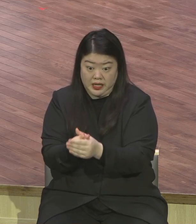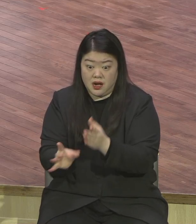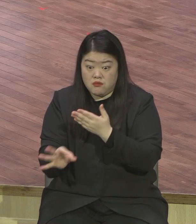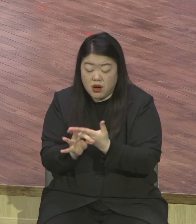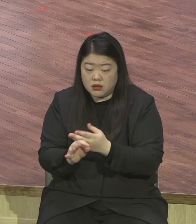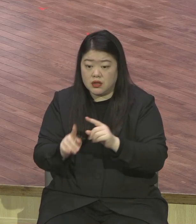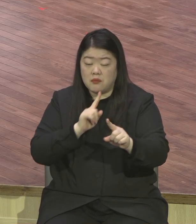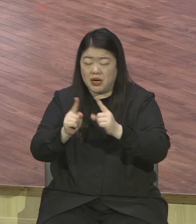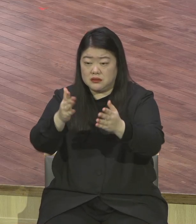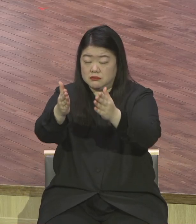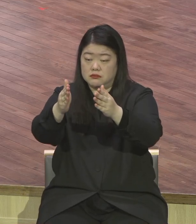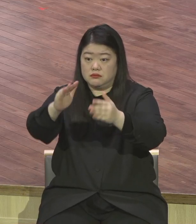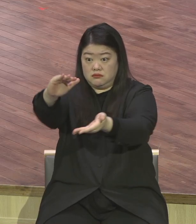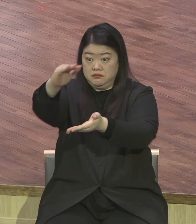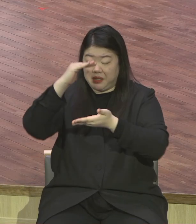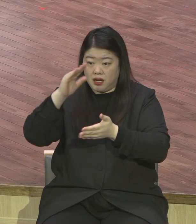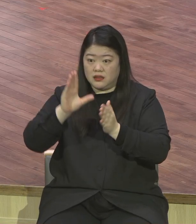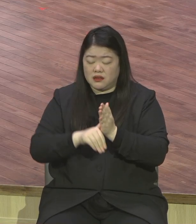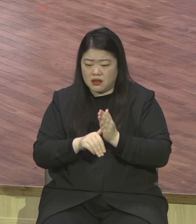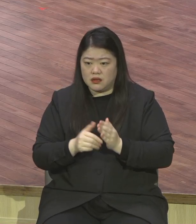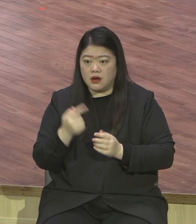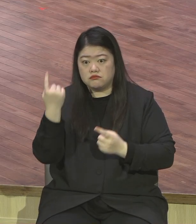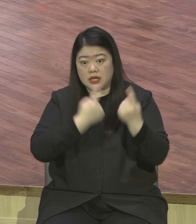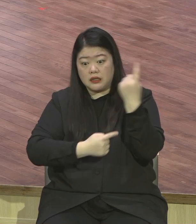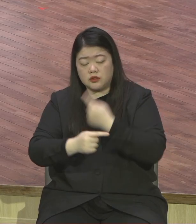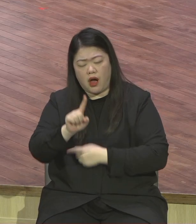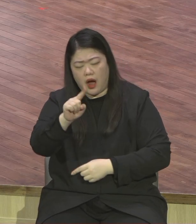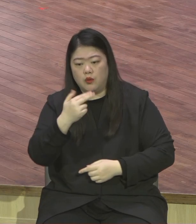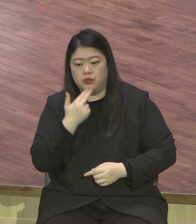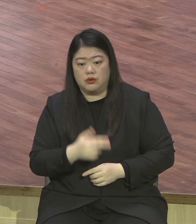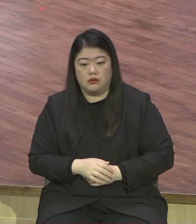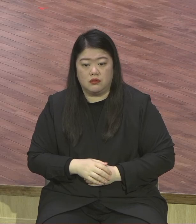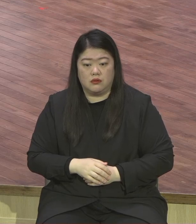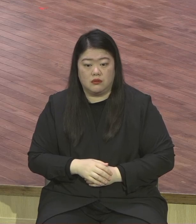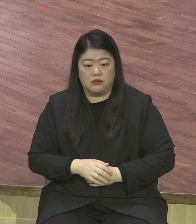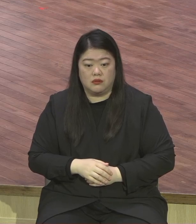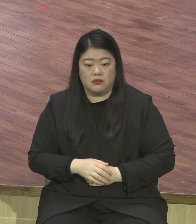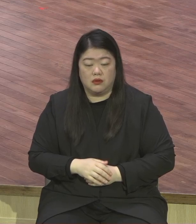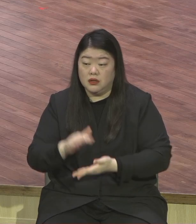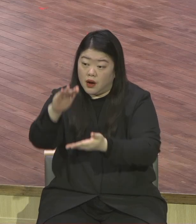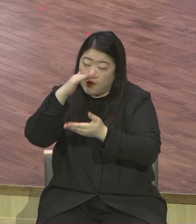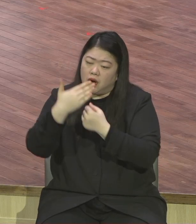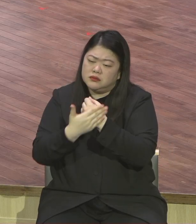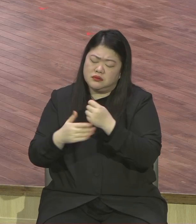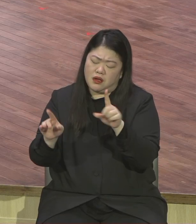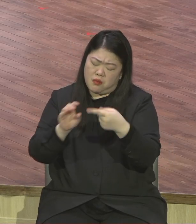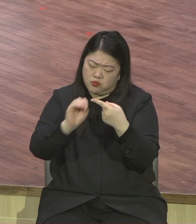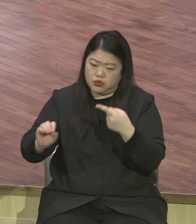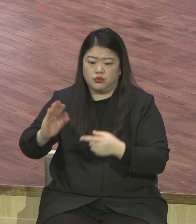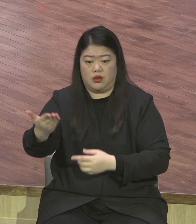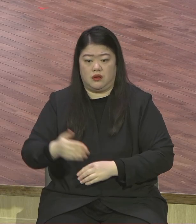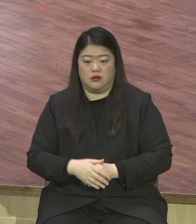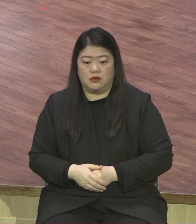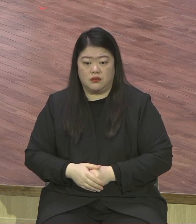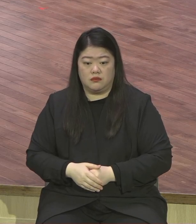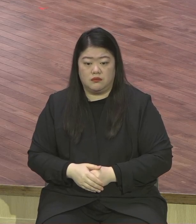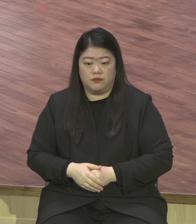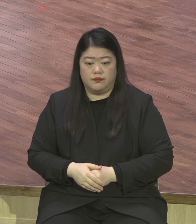그리스도입니다 오직 오직 하나님 나라 아멘 오직 성령 충만 여기 자리 있어요 여기 돈 있어요 여기 명예 있습니까